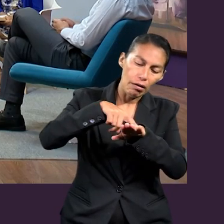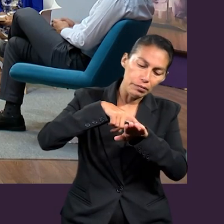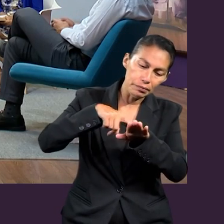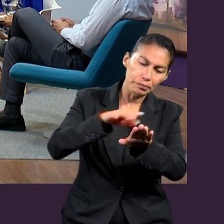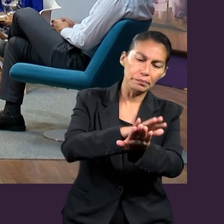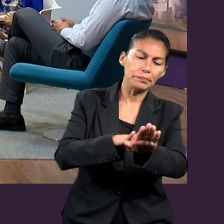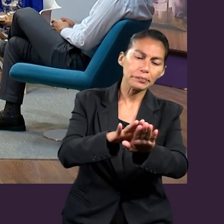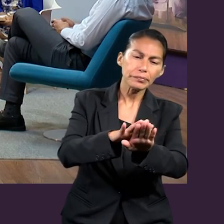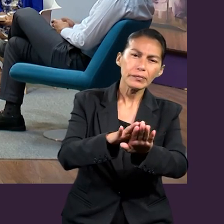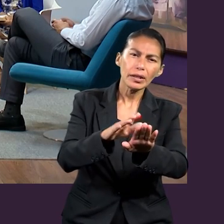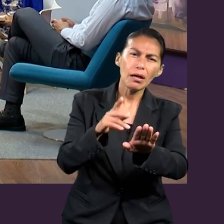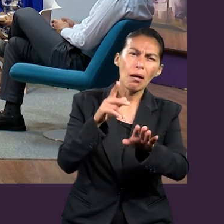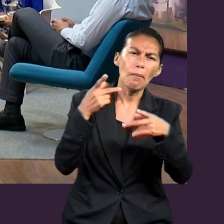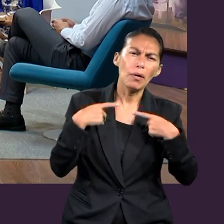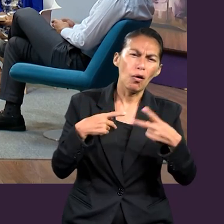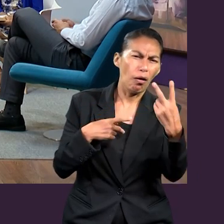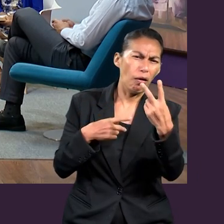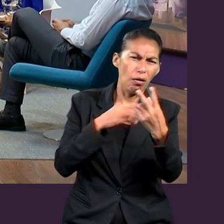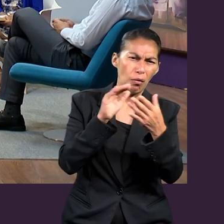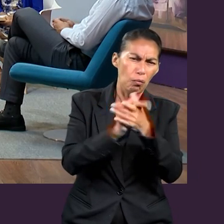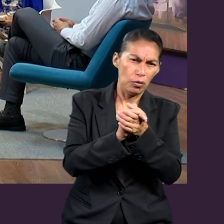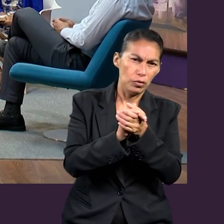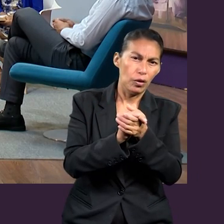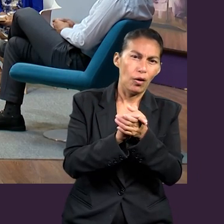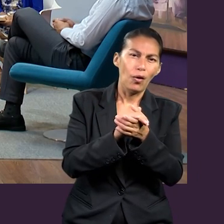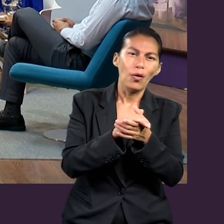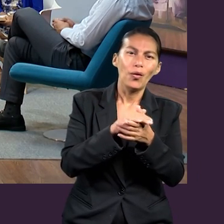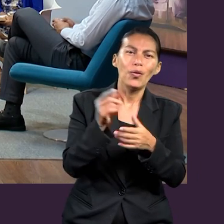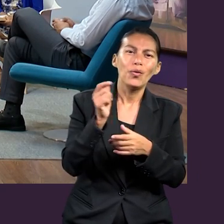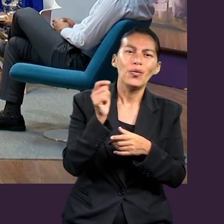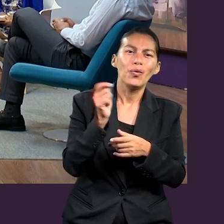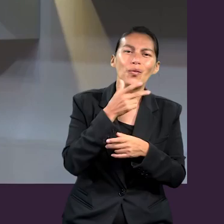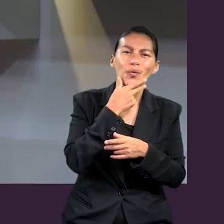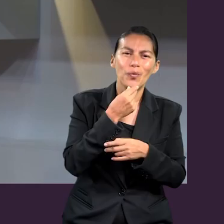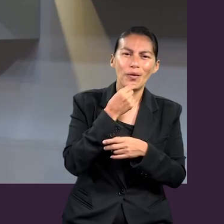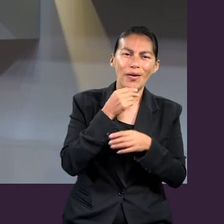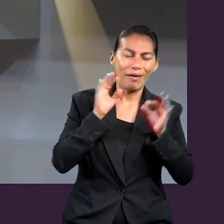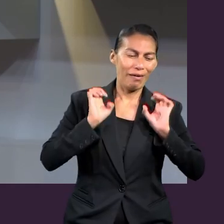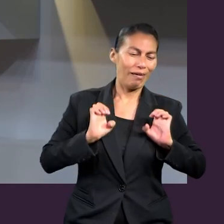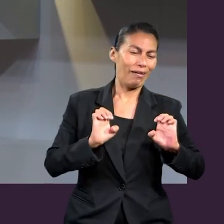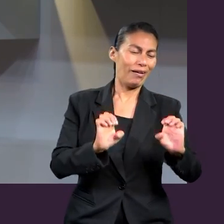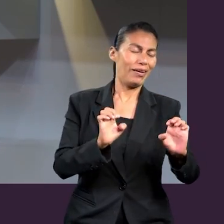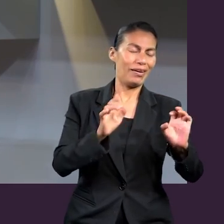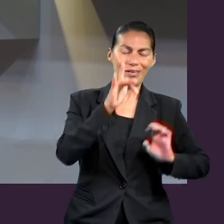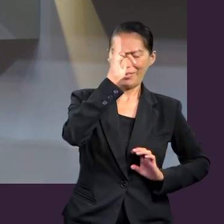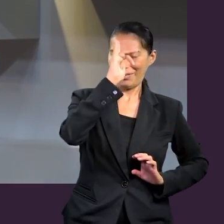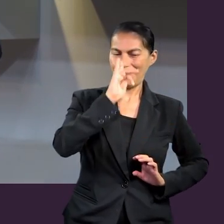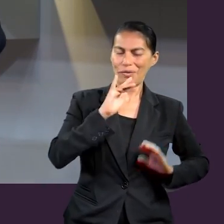había una boda, una pareja, el novio elegante, y la novia venía toda.